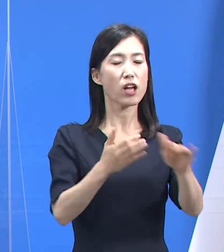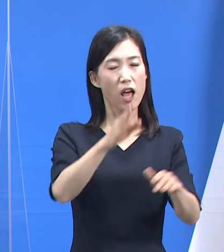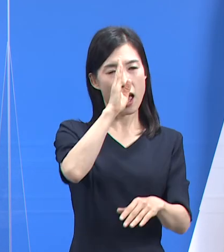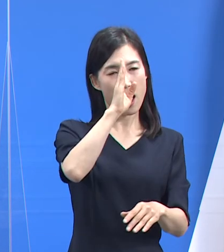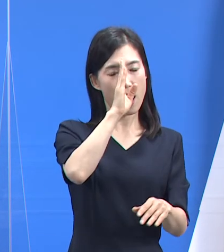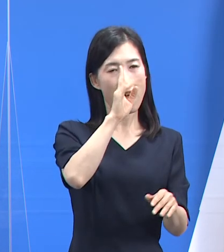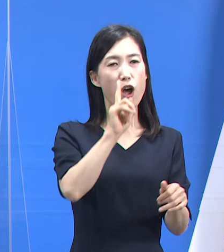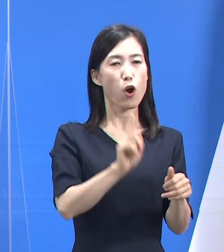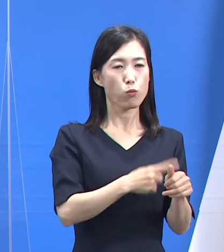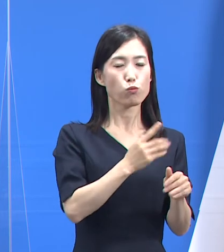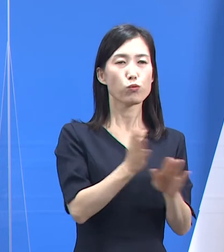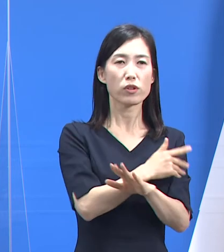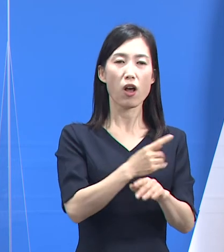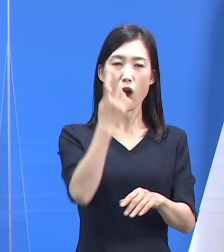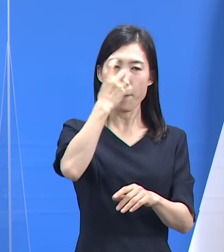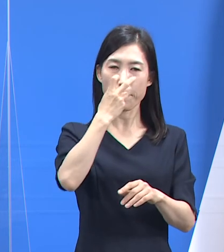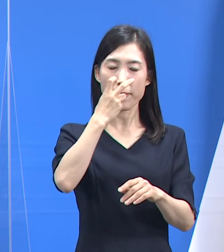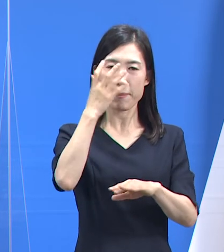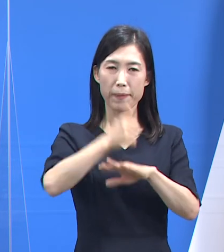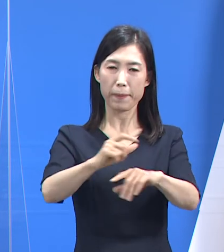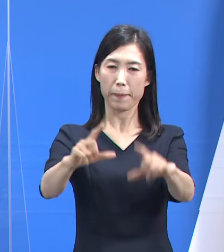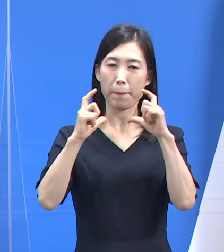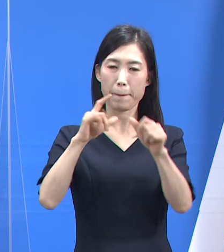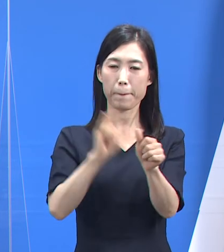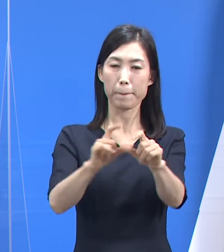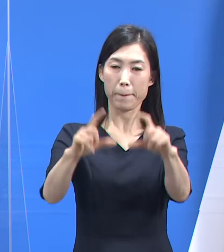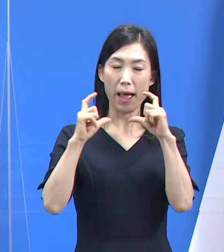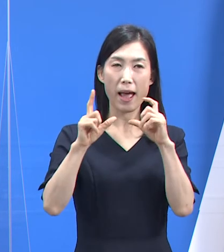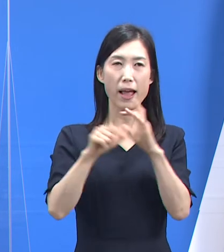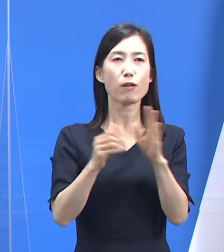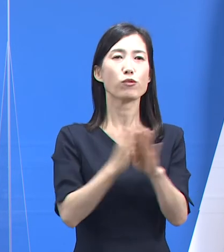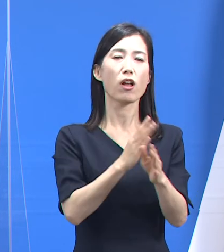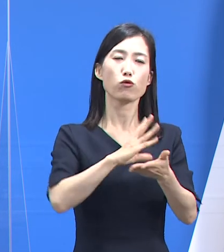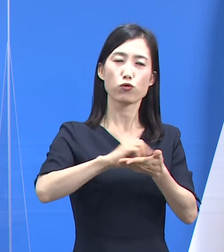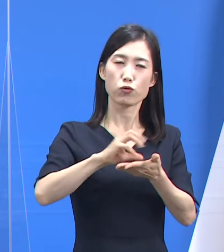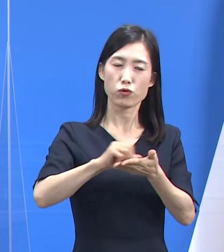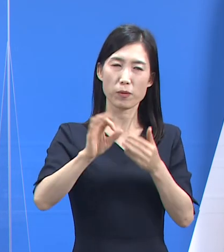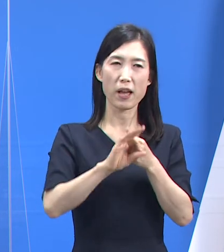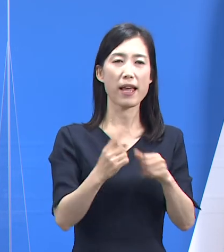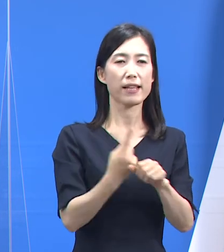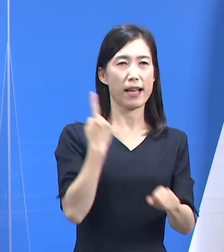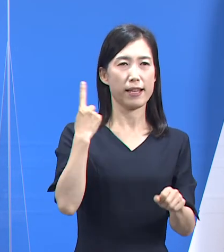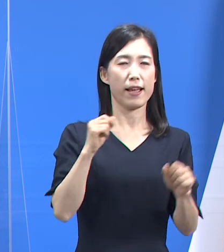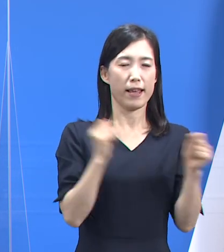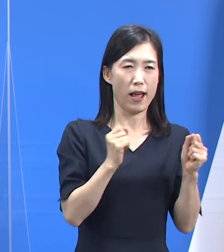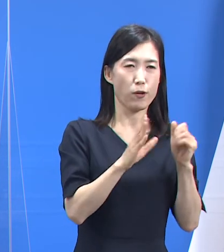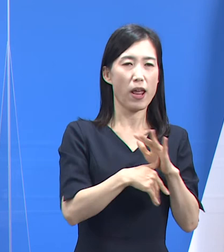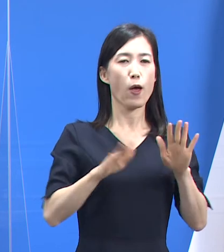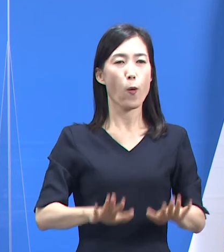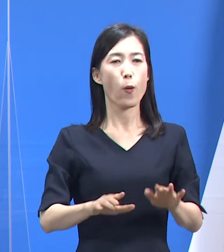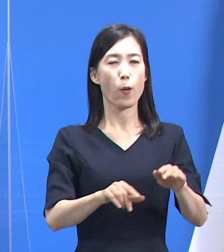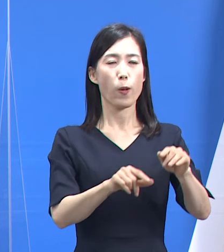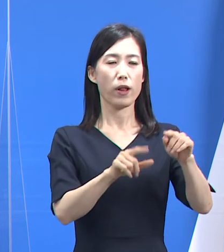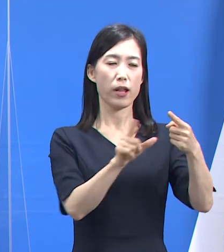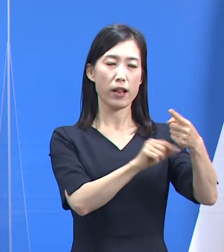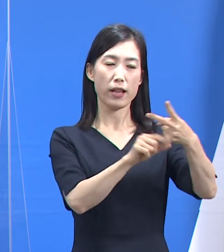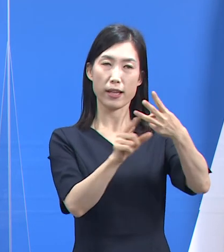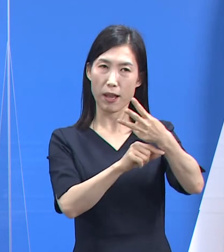20년 4분기에는 55.2%, 21년 1분기에는 53.6%였습니다.